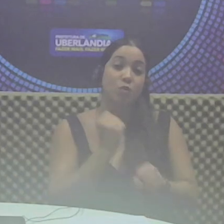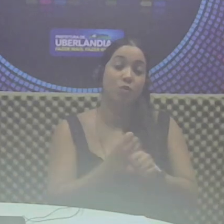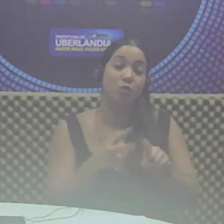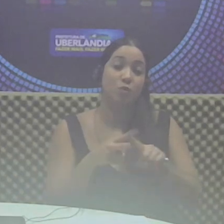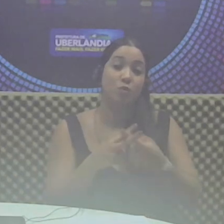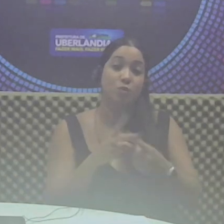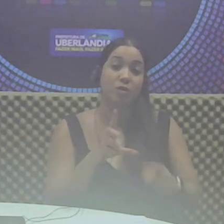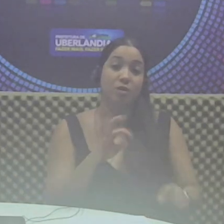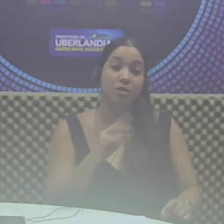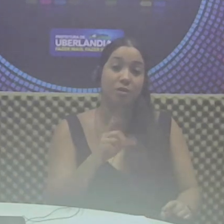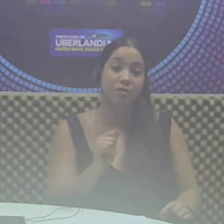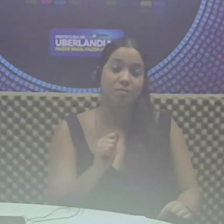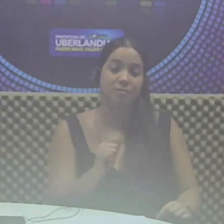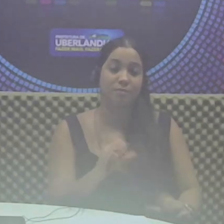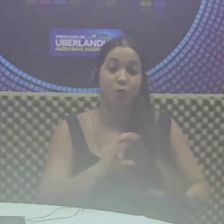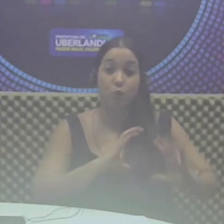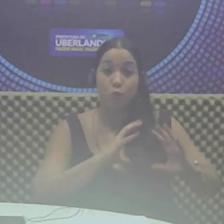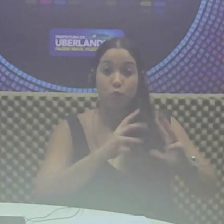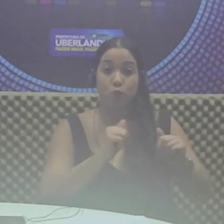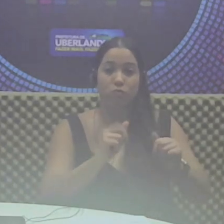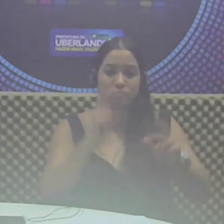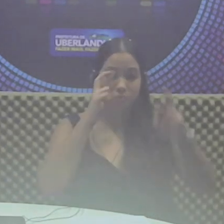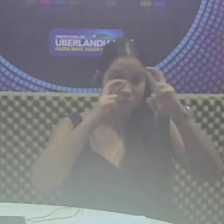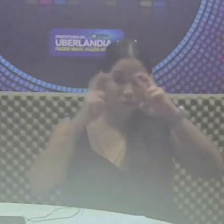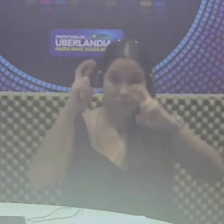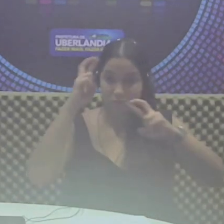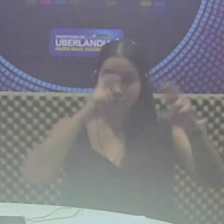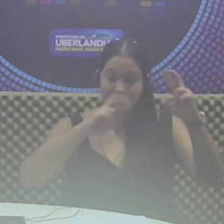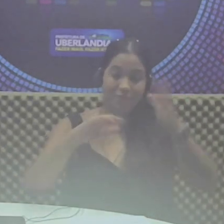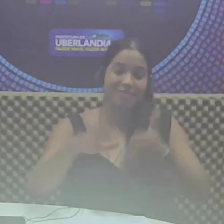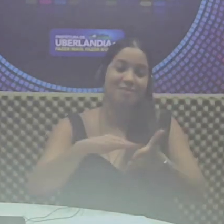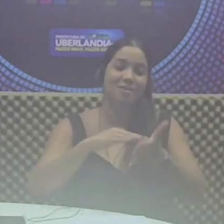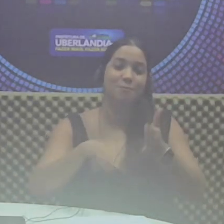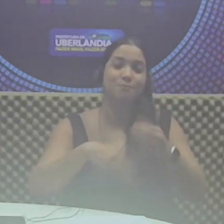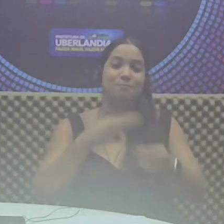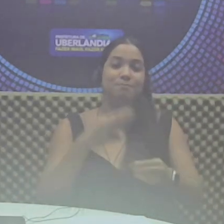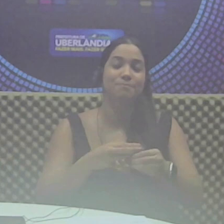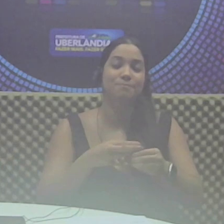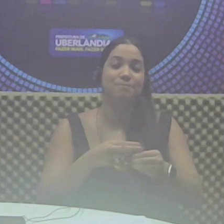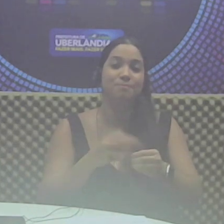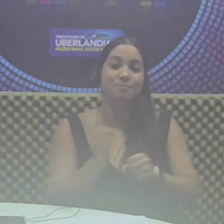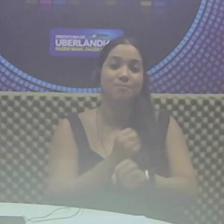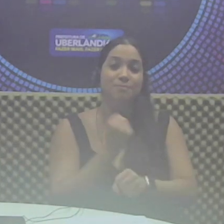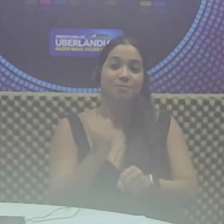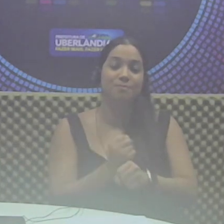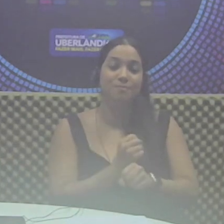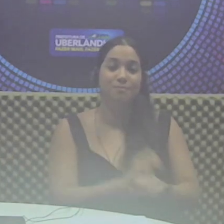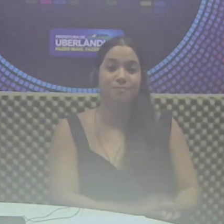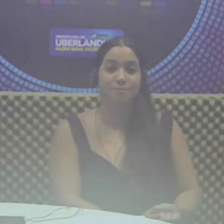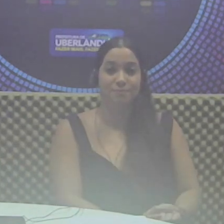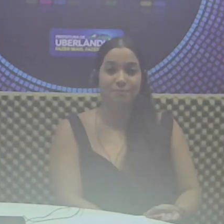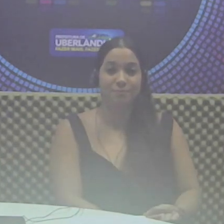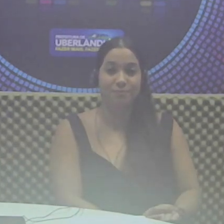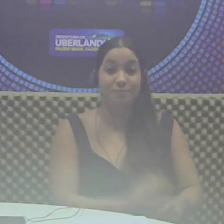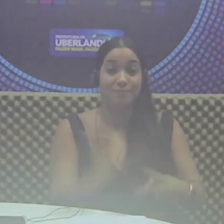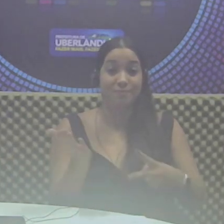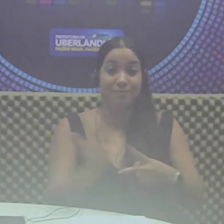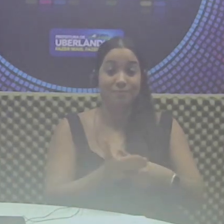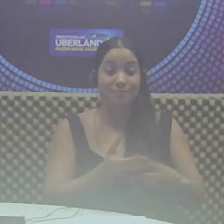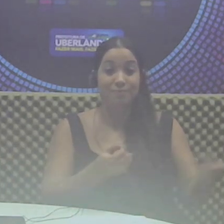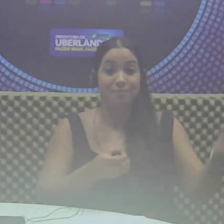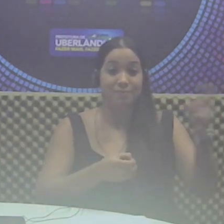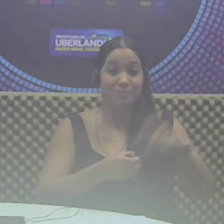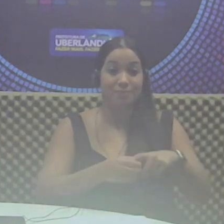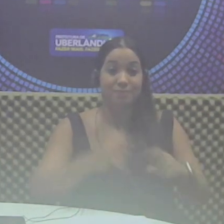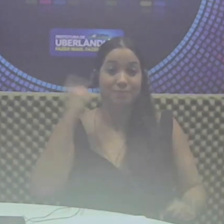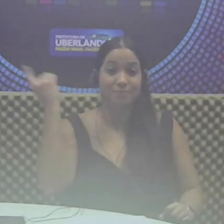Limitada. Todo o trabalho é monitorado pela Secretaria Municipal de Obras. Vamos a um breve intervalo e na